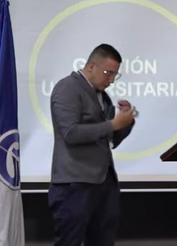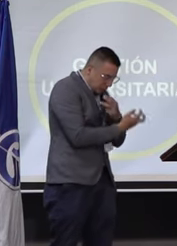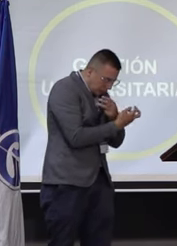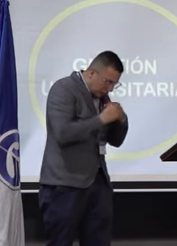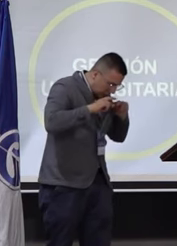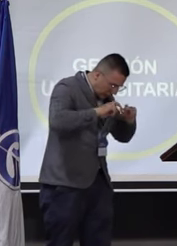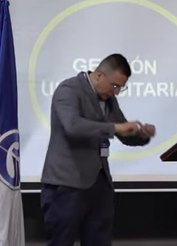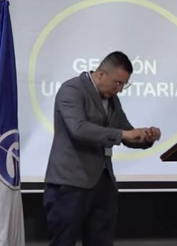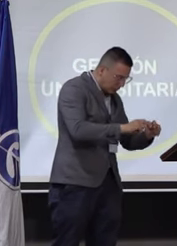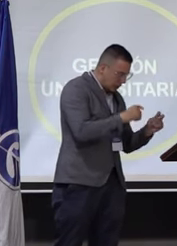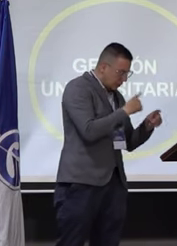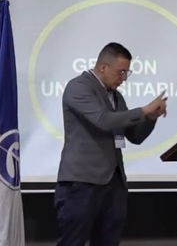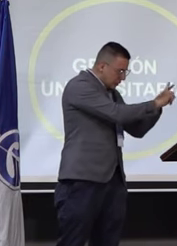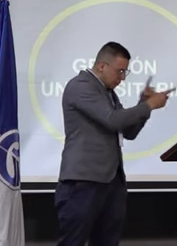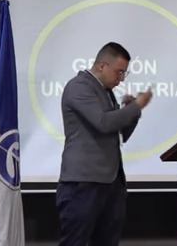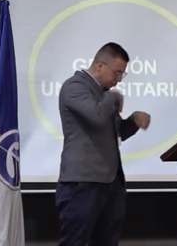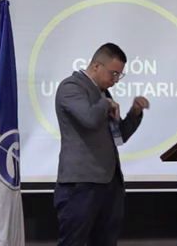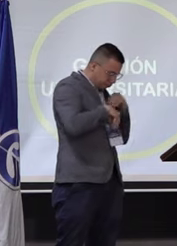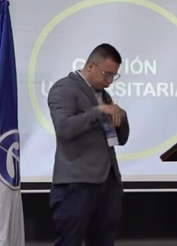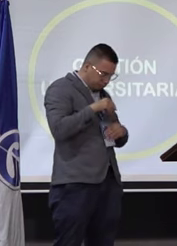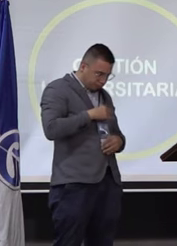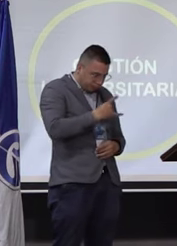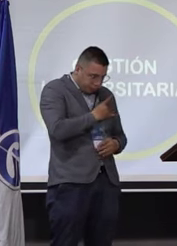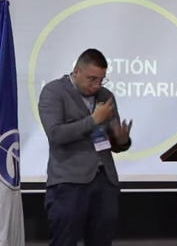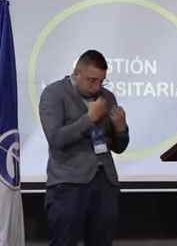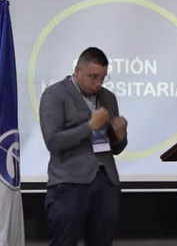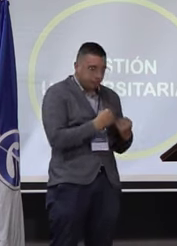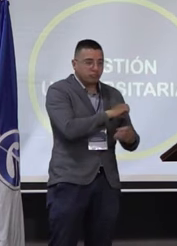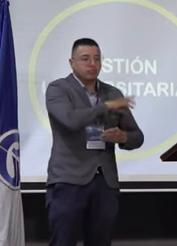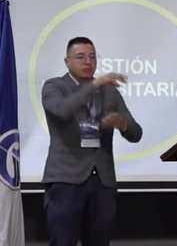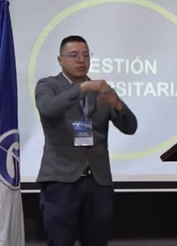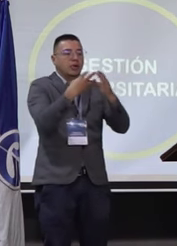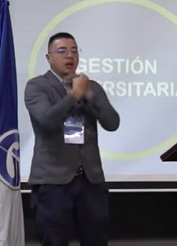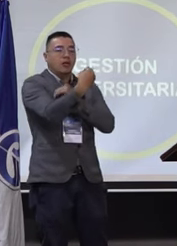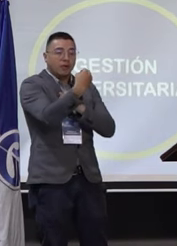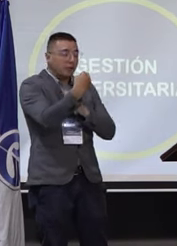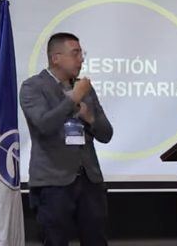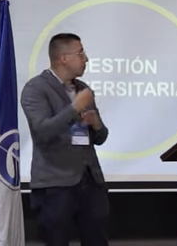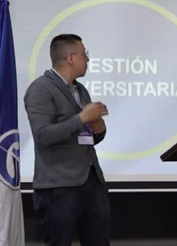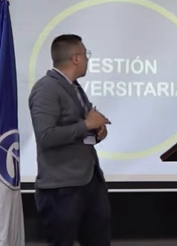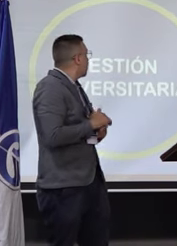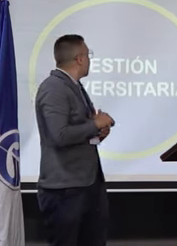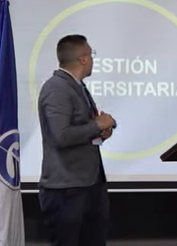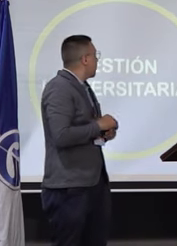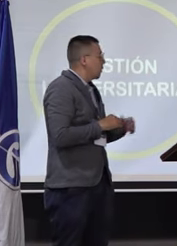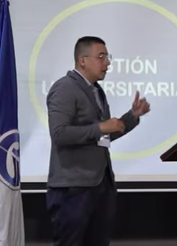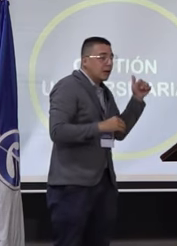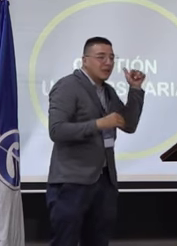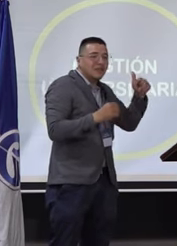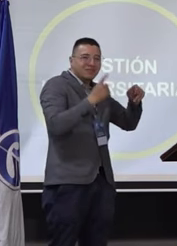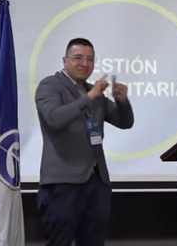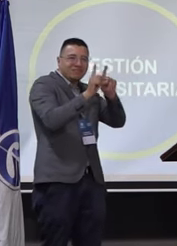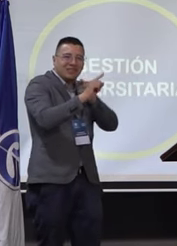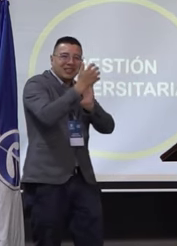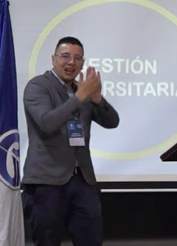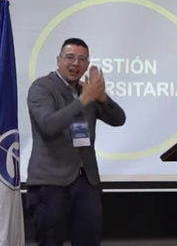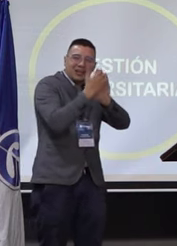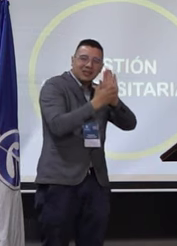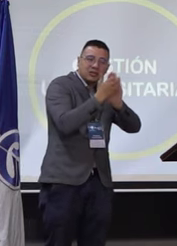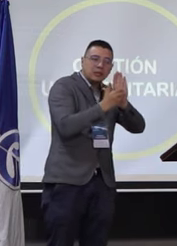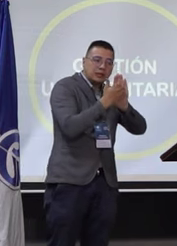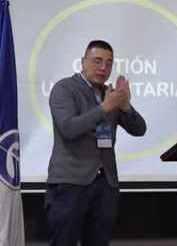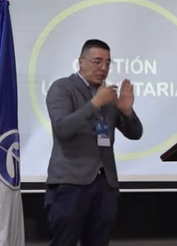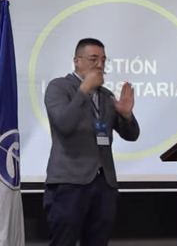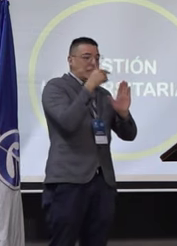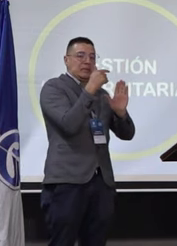incluso político que venimos formando dentro de la universidad. Partemos de un ejercicio de un diagnóstico, cierto, que lo